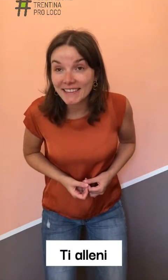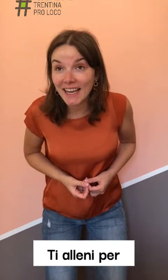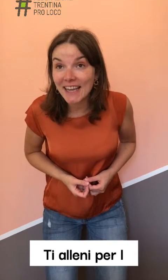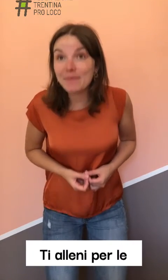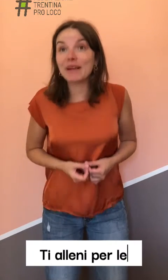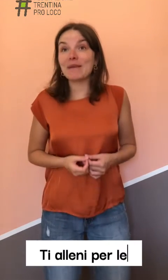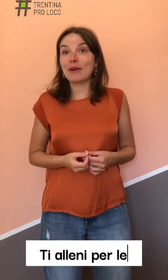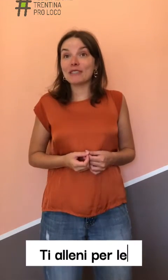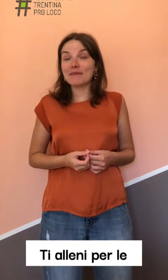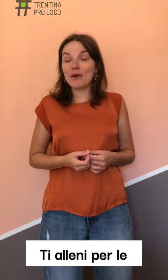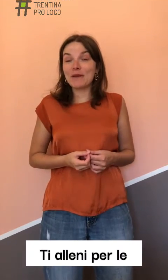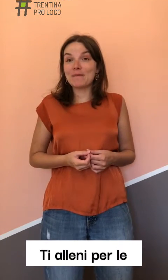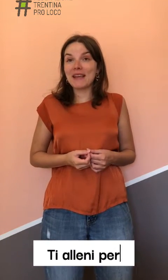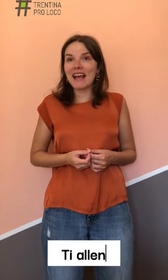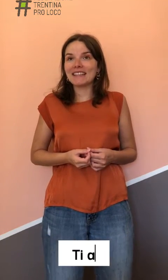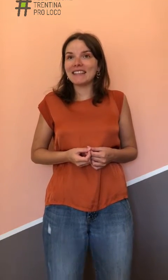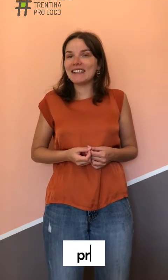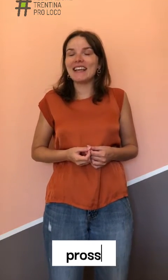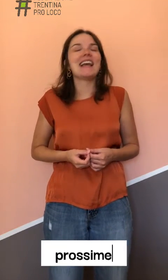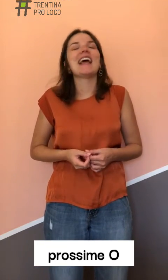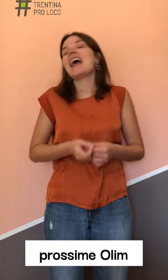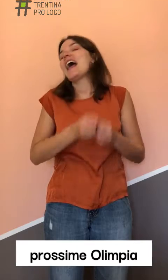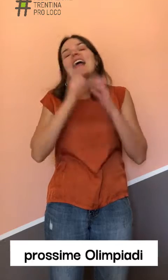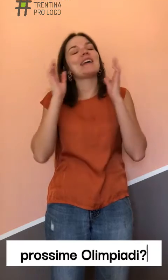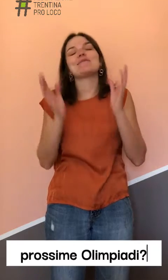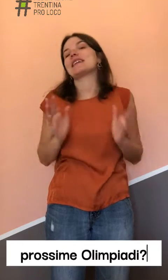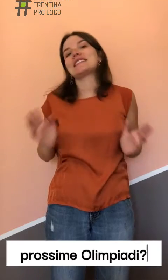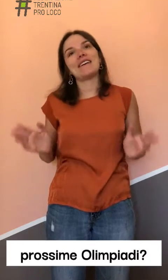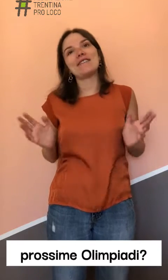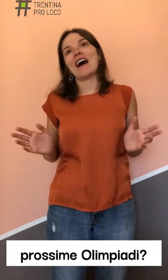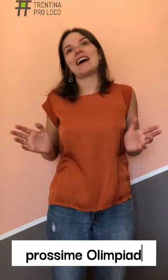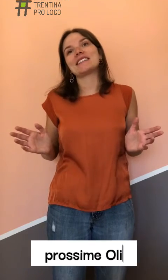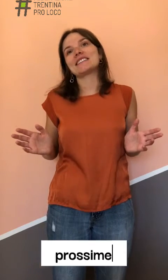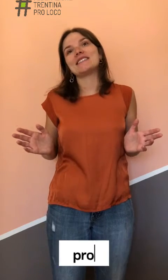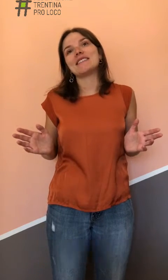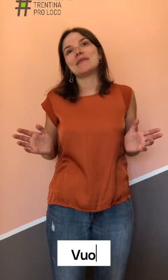te aleni per le prossime olimpiadi? E per sa' far, scusami?